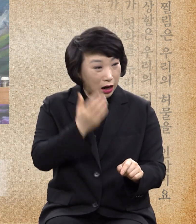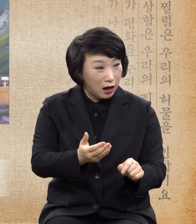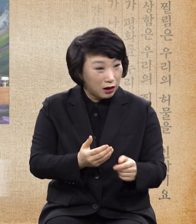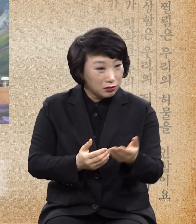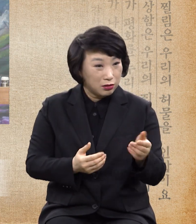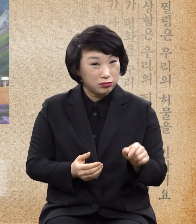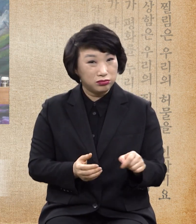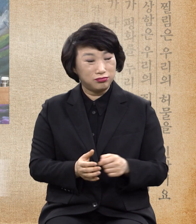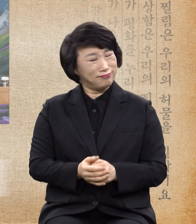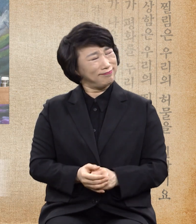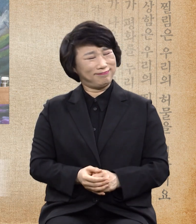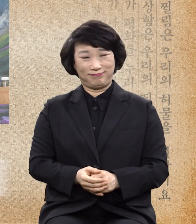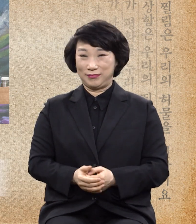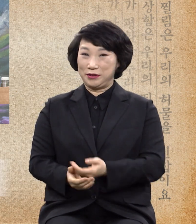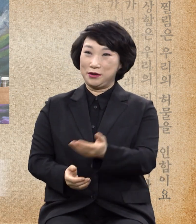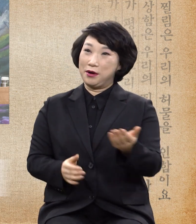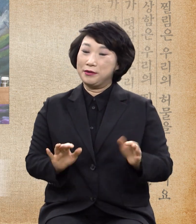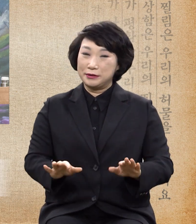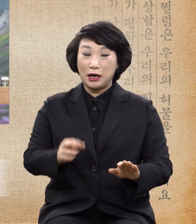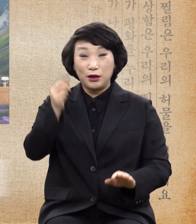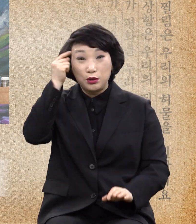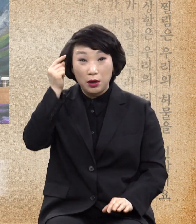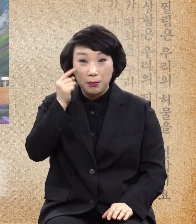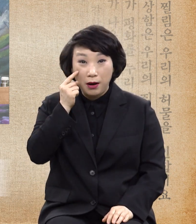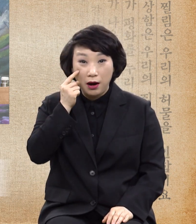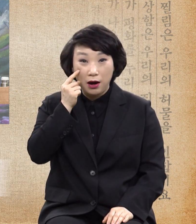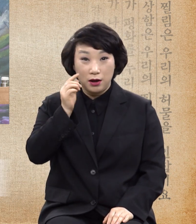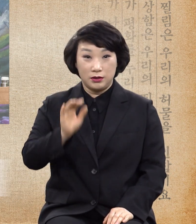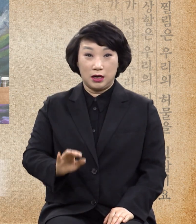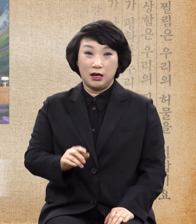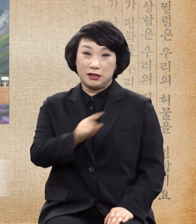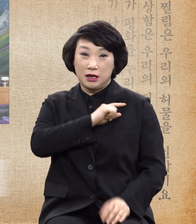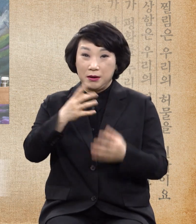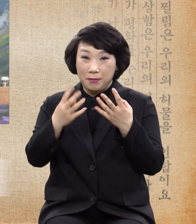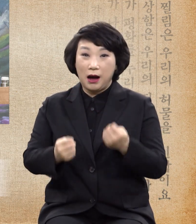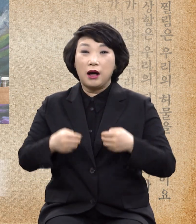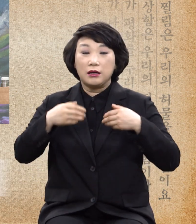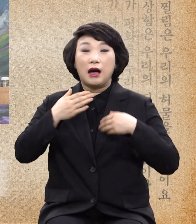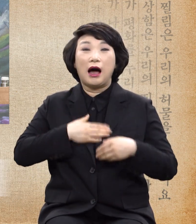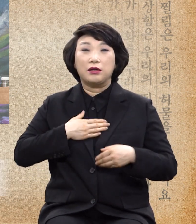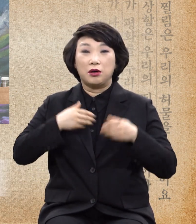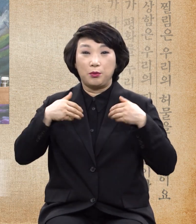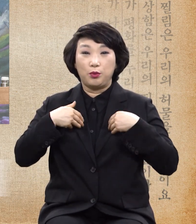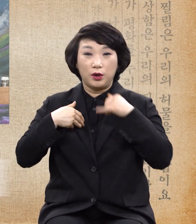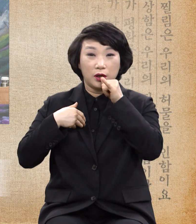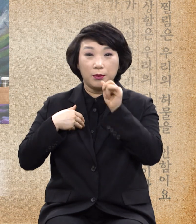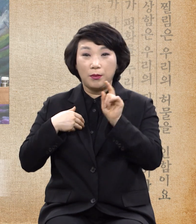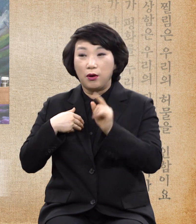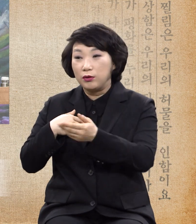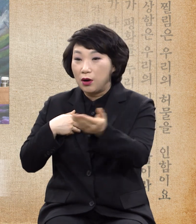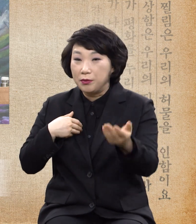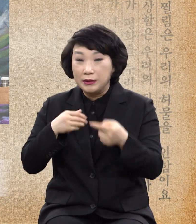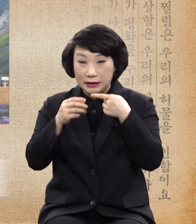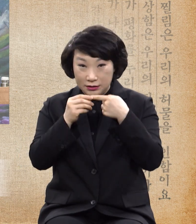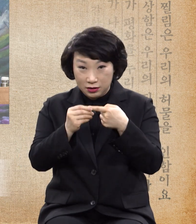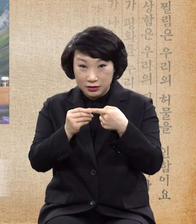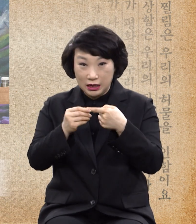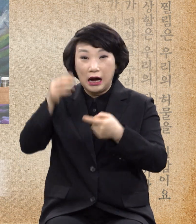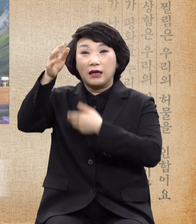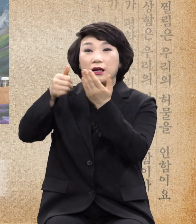여러분, 가만히 가장 제일 많이 알아야 될 것이 무엇입니까? 먼저는 하나님의 사랑을